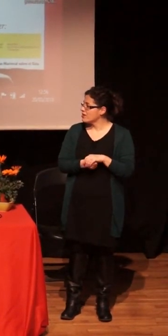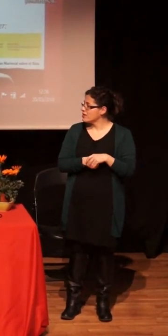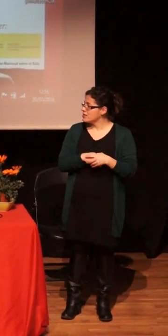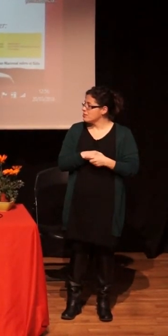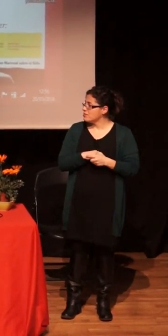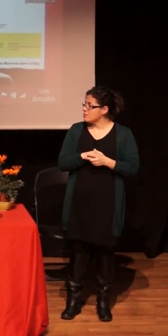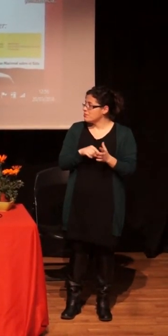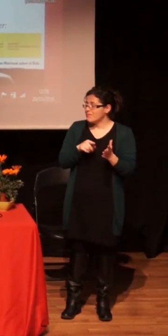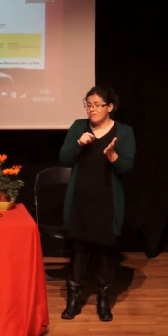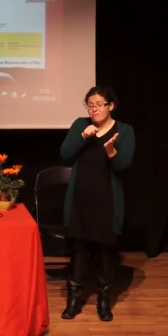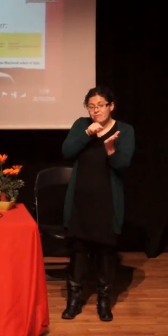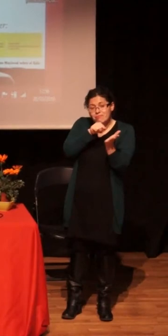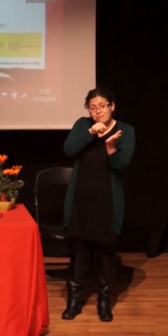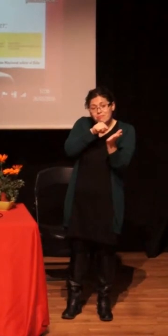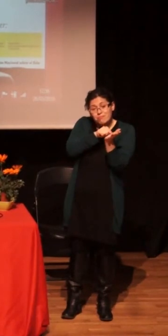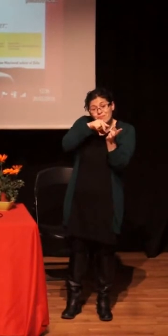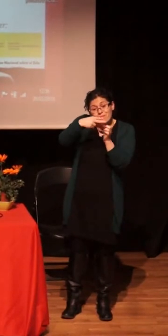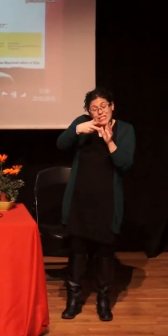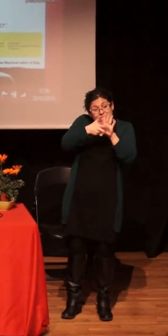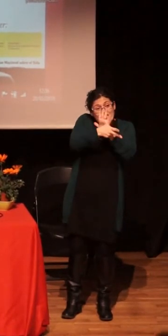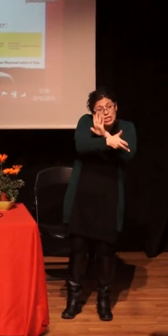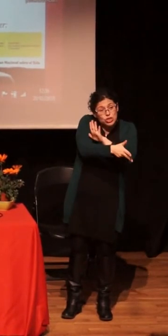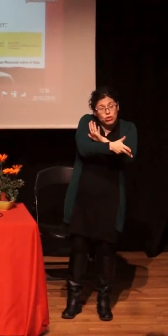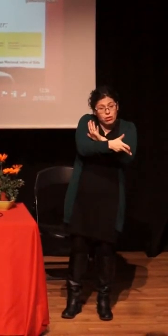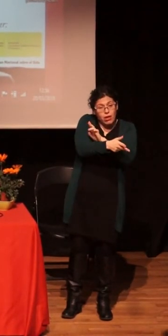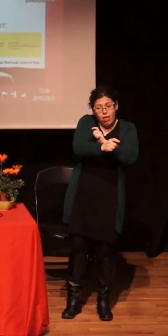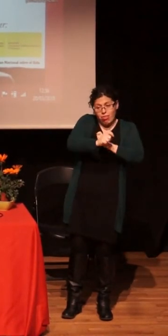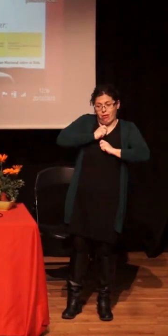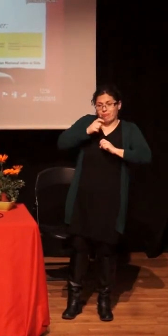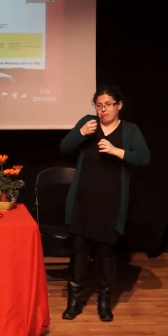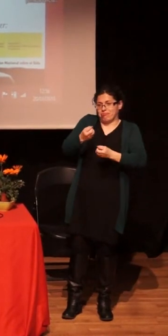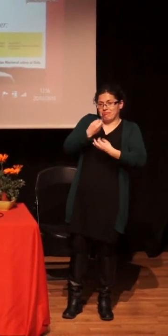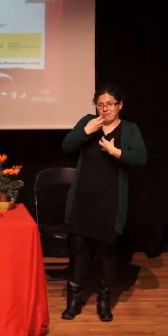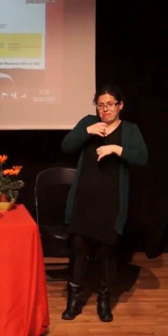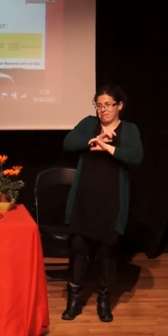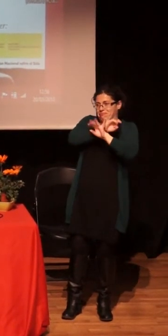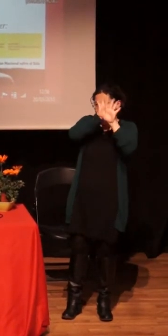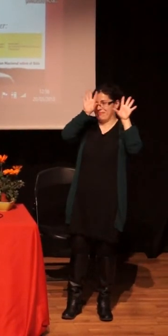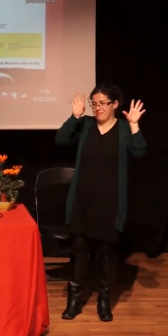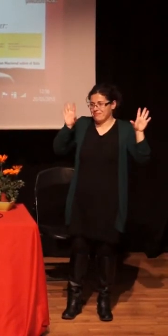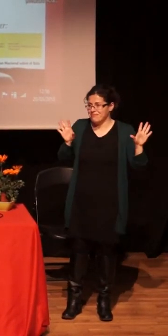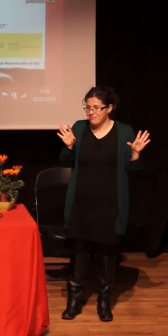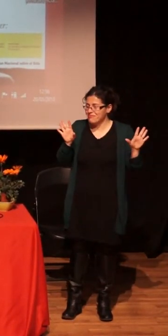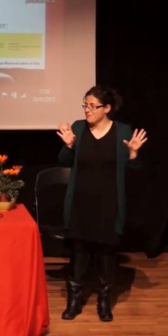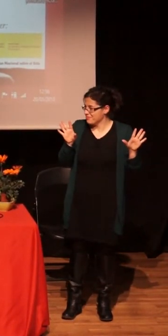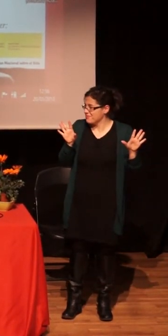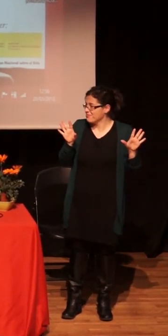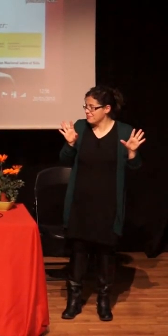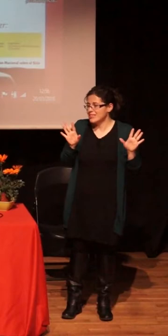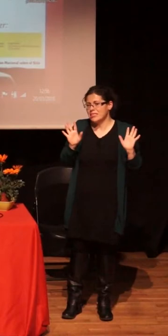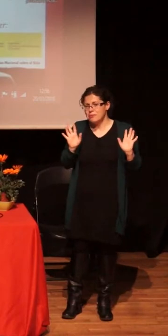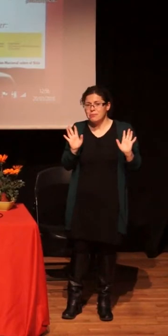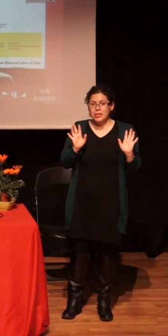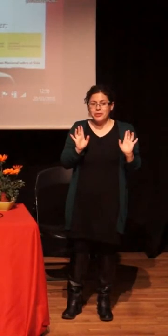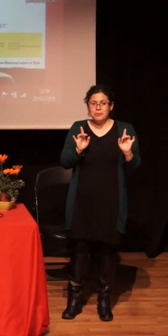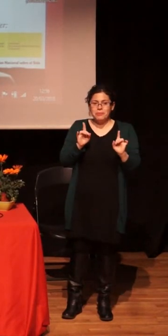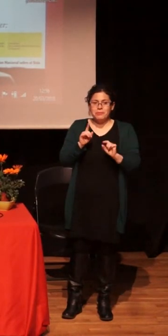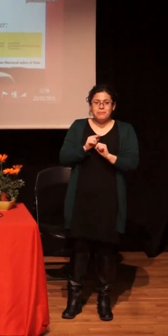La perspectiva histórica es muy esclarecedora a menudo, pero también a veces puede